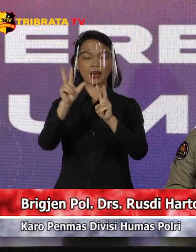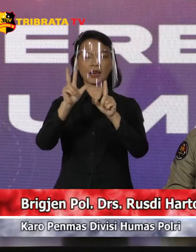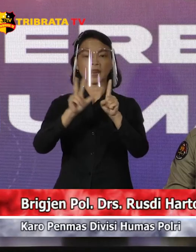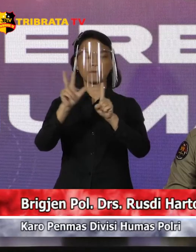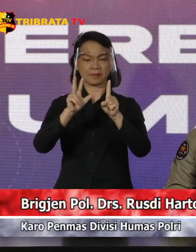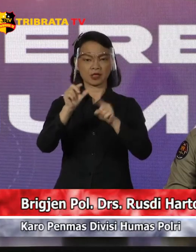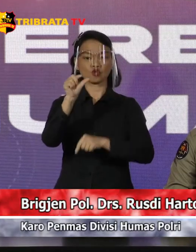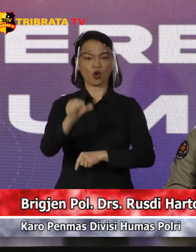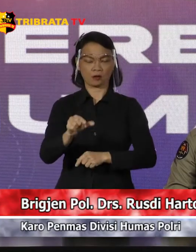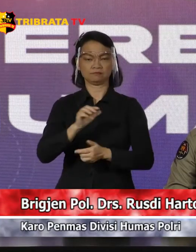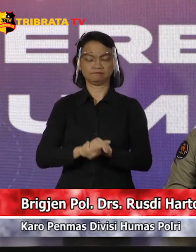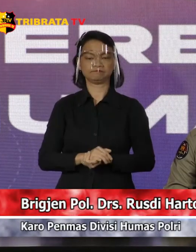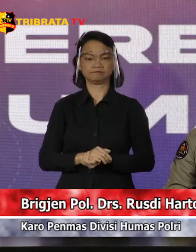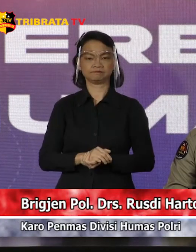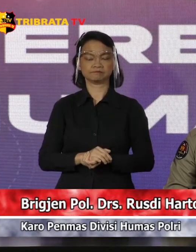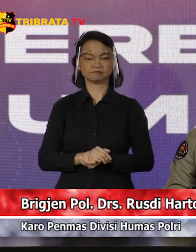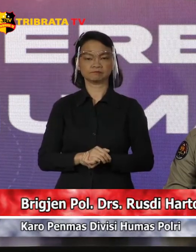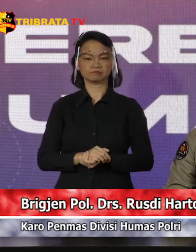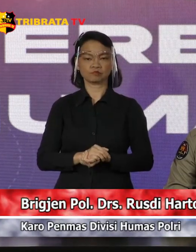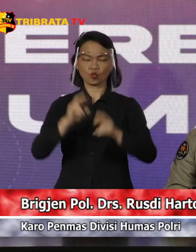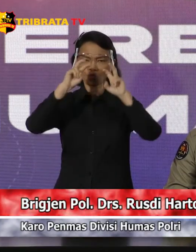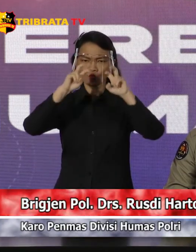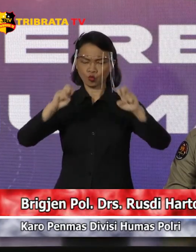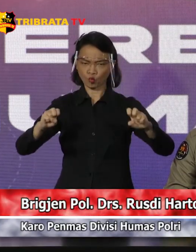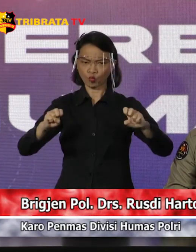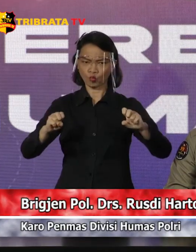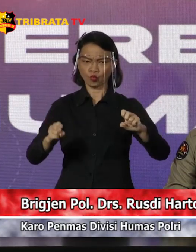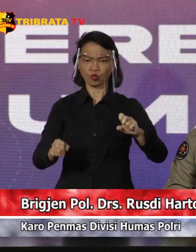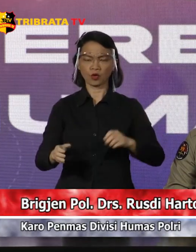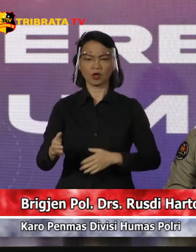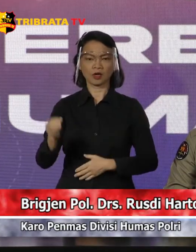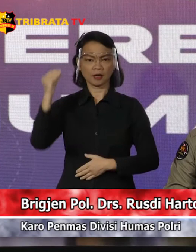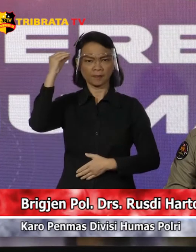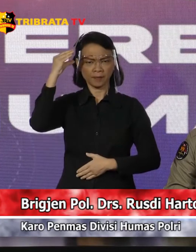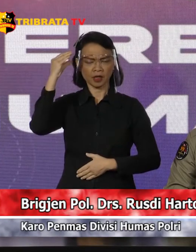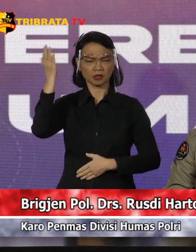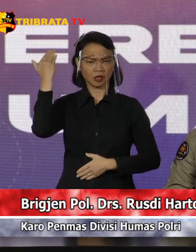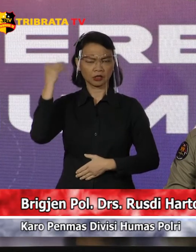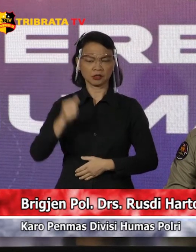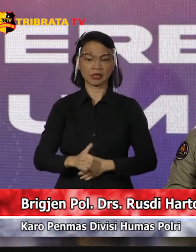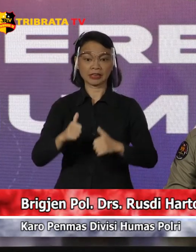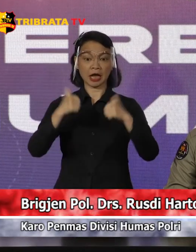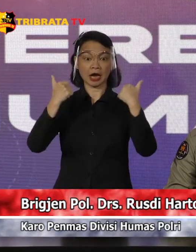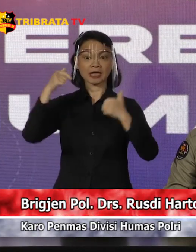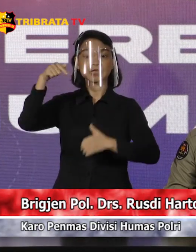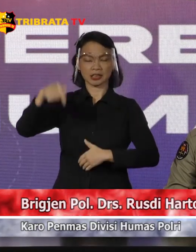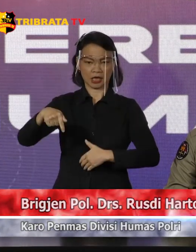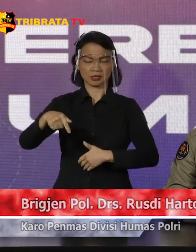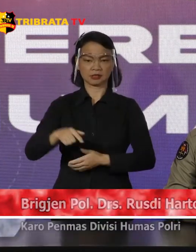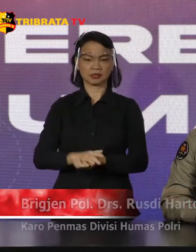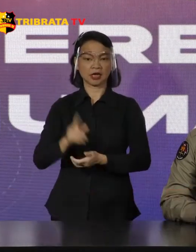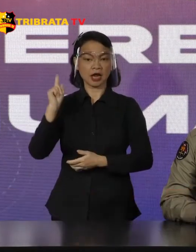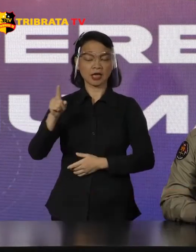Kemudian dikembangkan lagi tadi pagi di Tangrang Selatan Itu